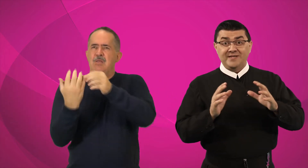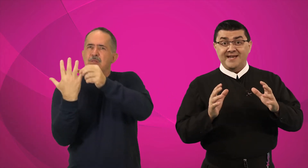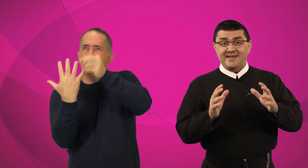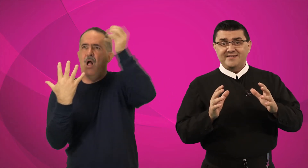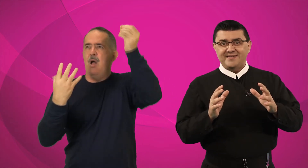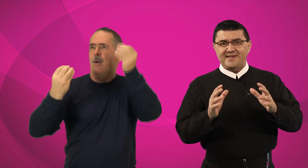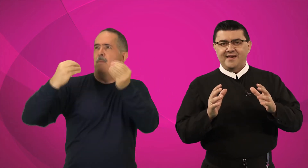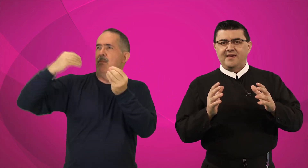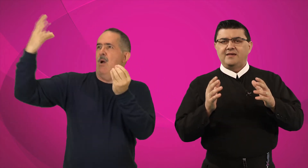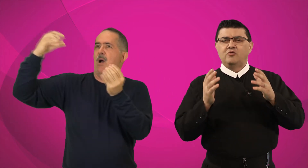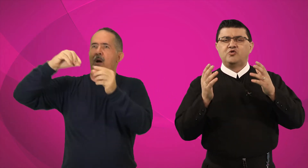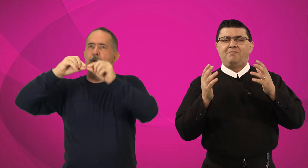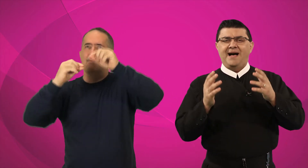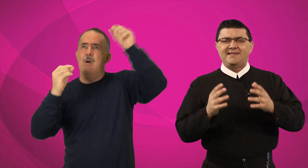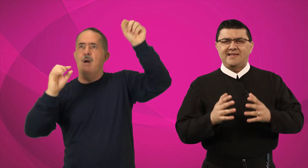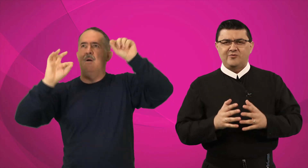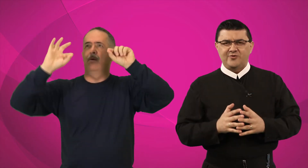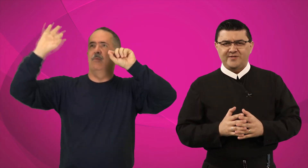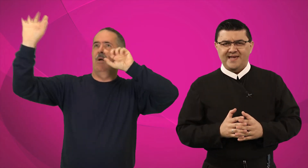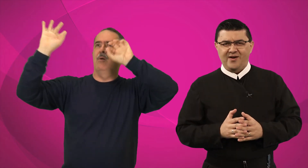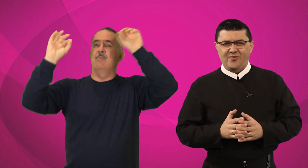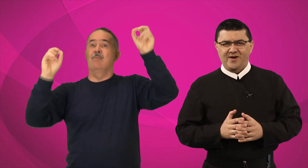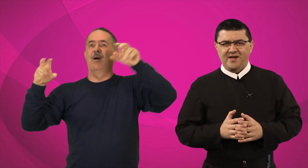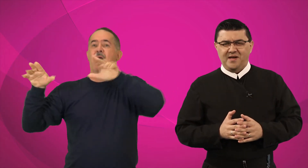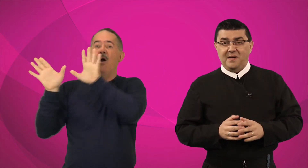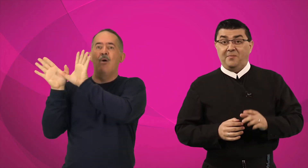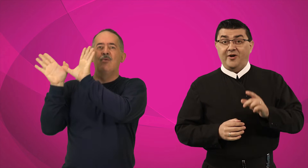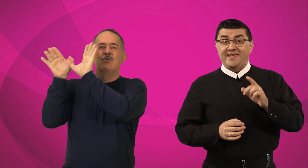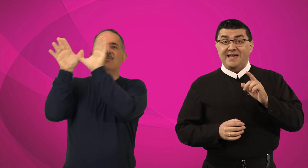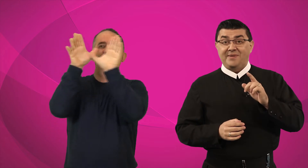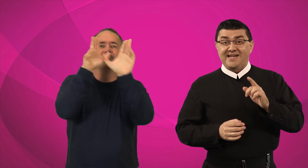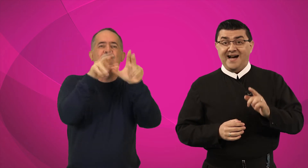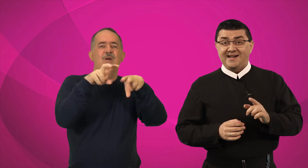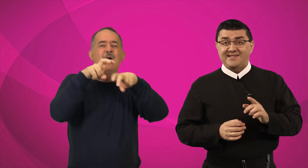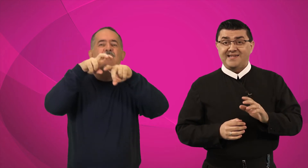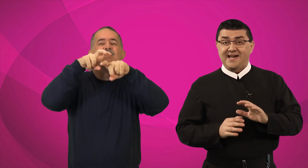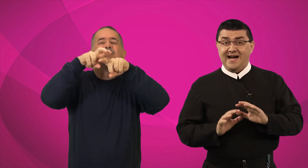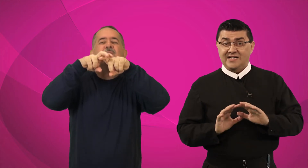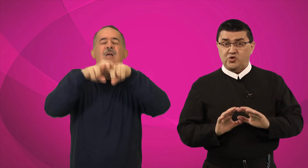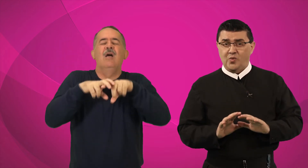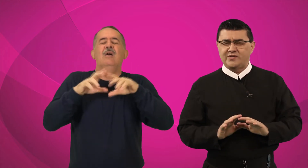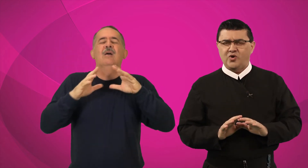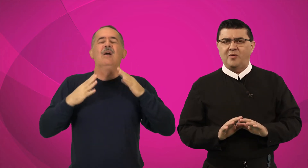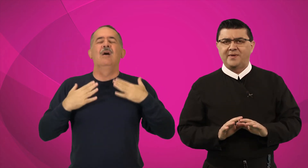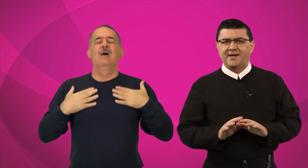grandes que os pássaros do céu podem abrigar-se à sua sombra.